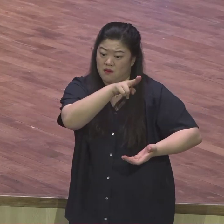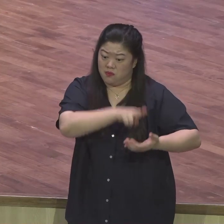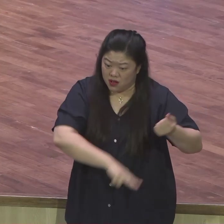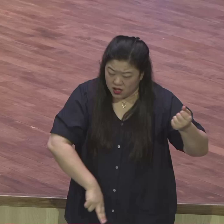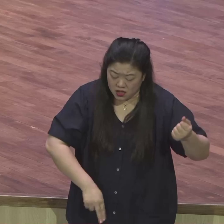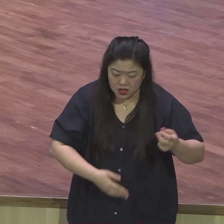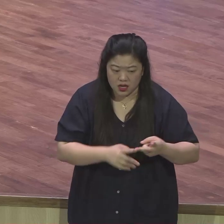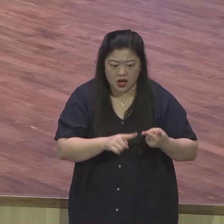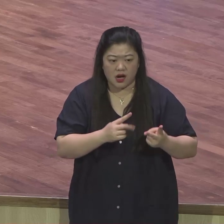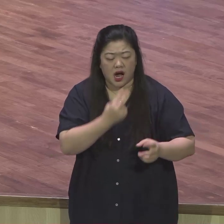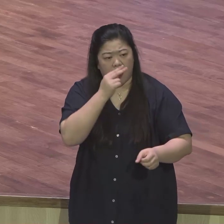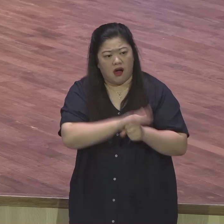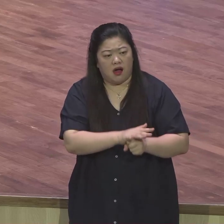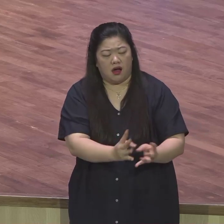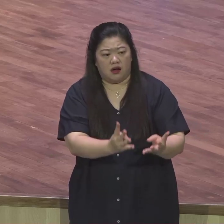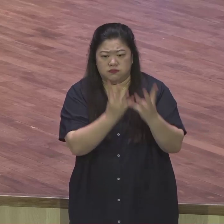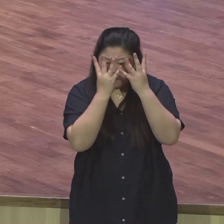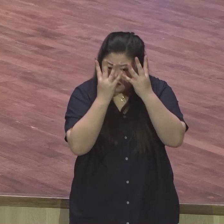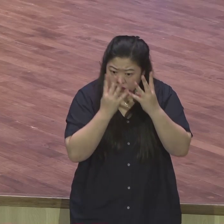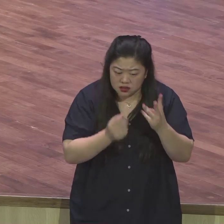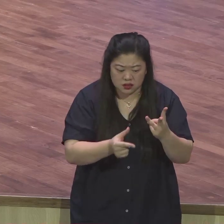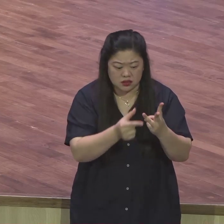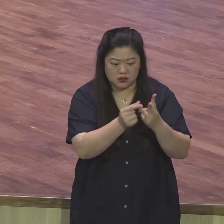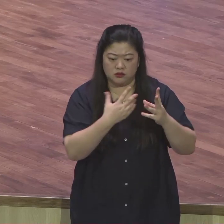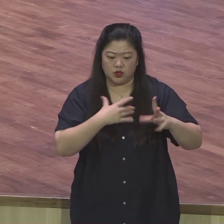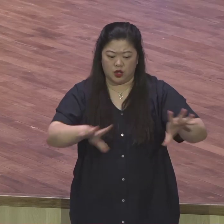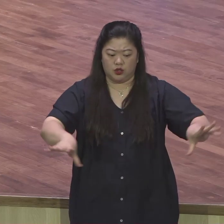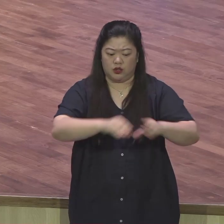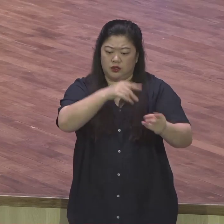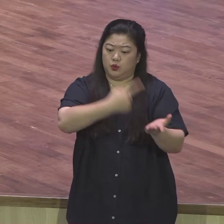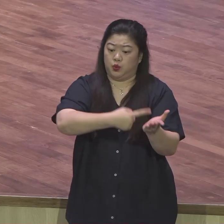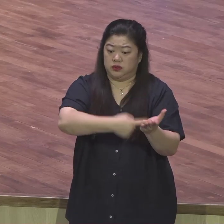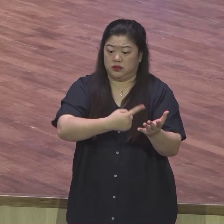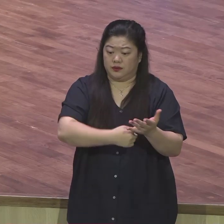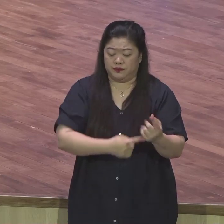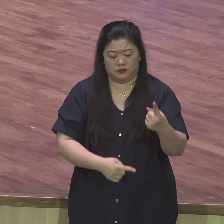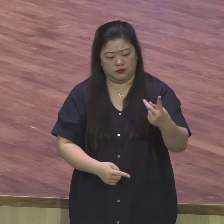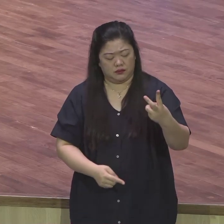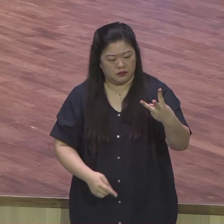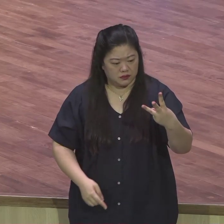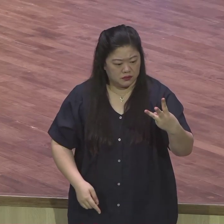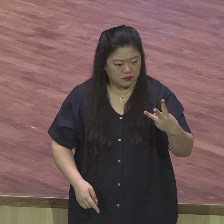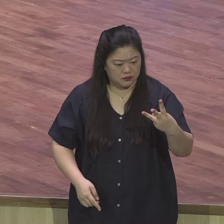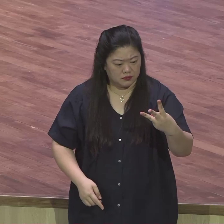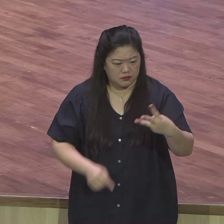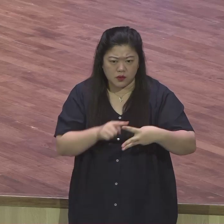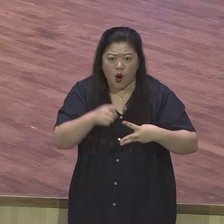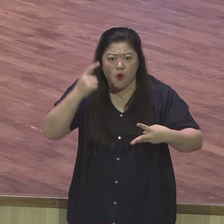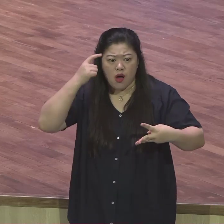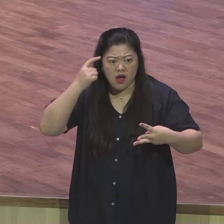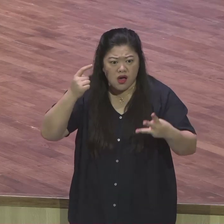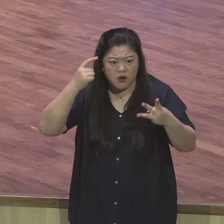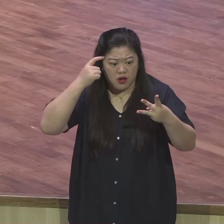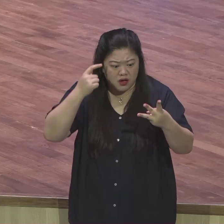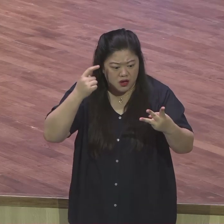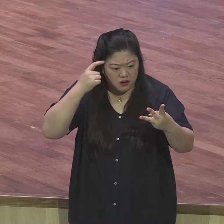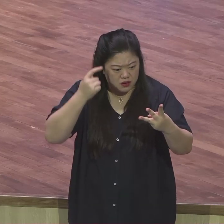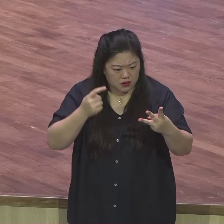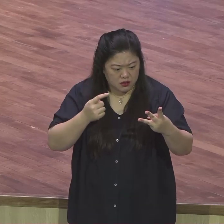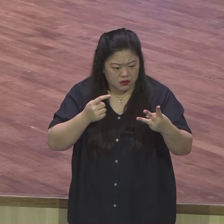가무에 갇혔던 것 지금 총리가 되었는 이 모든 것이다. 하나님의 큰 구원 계획